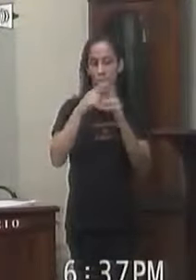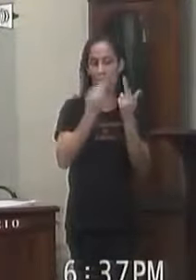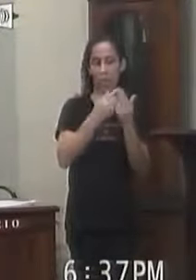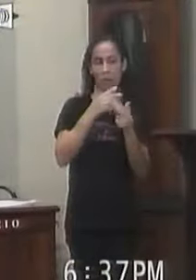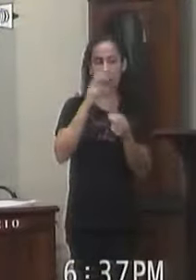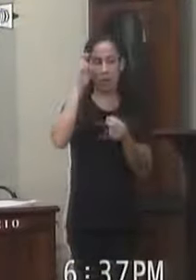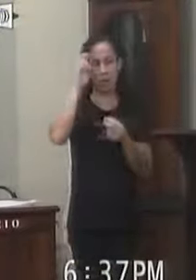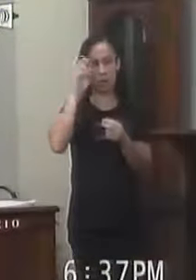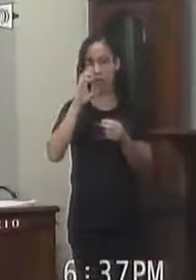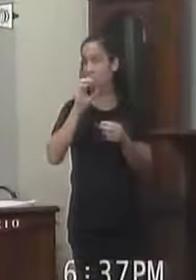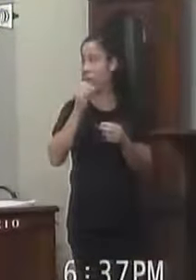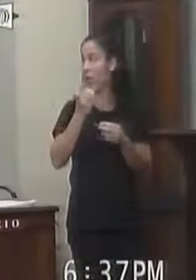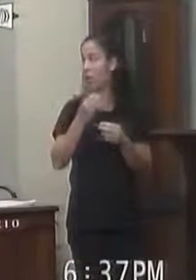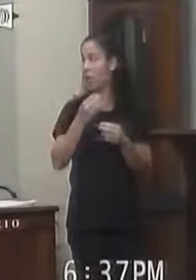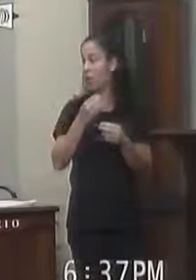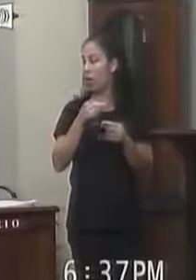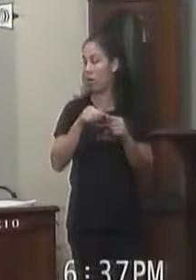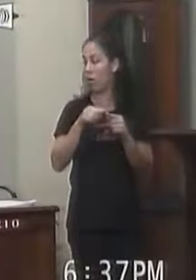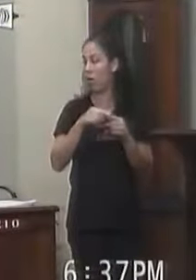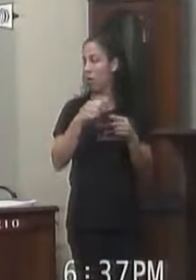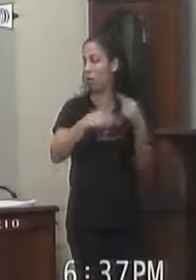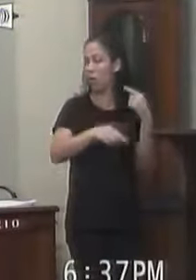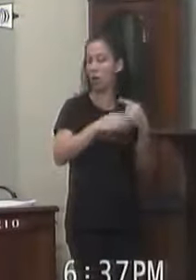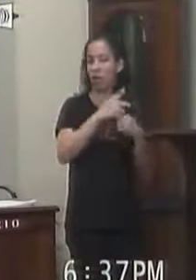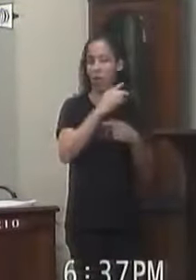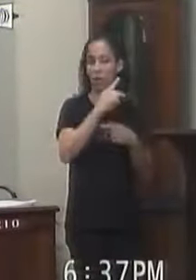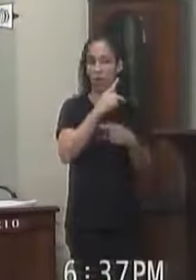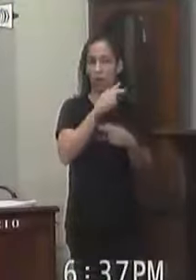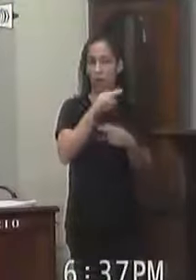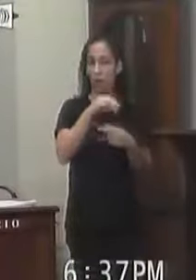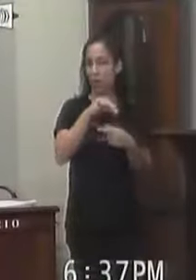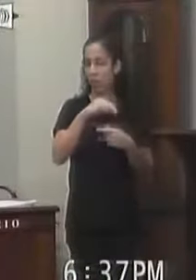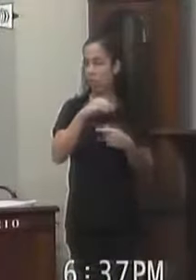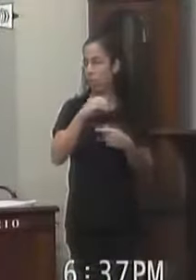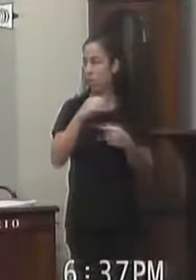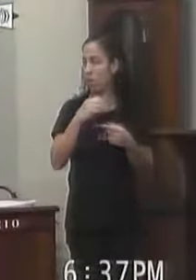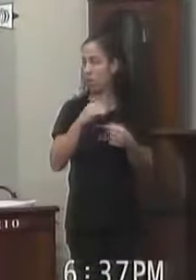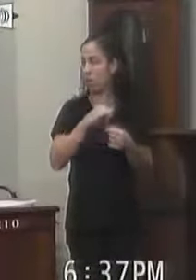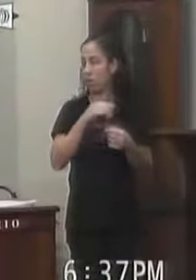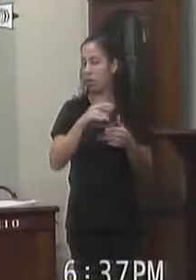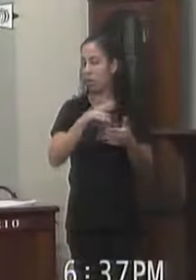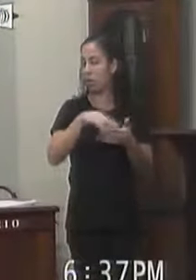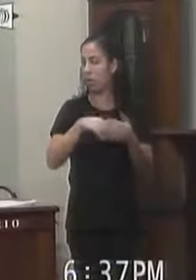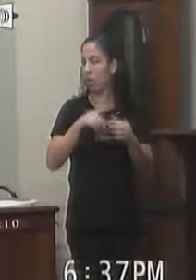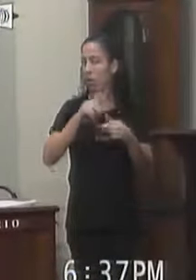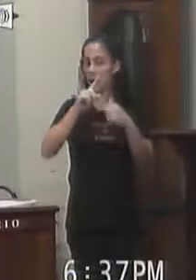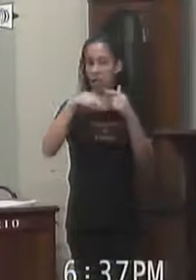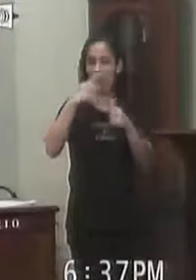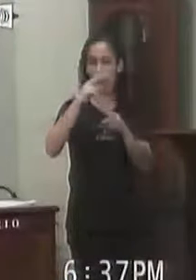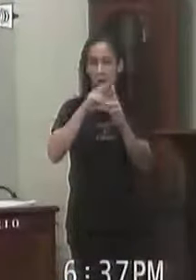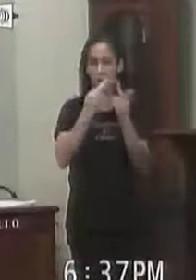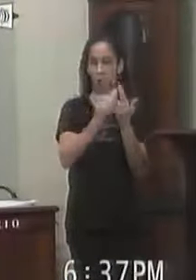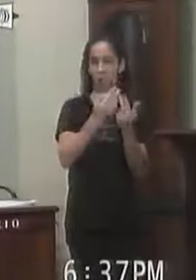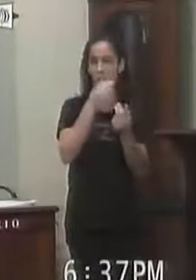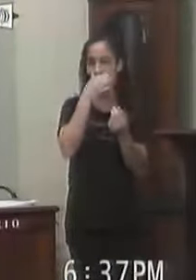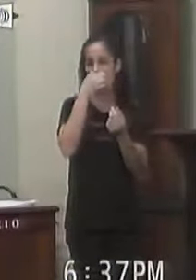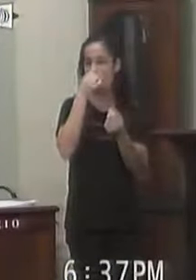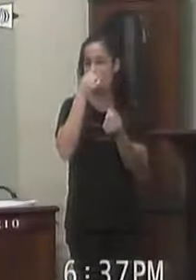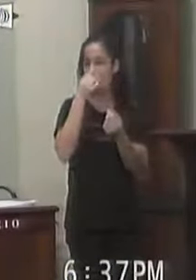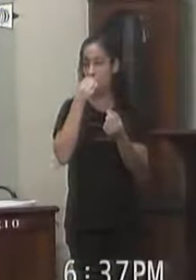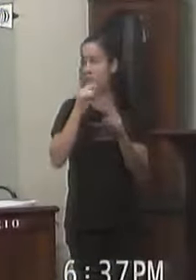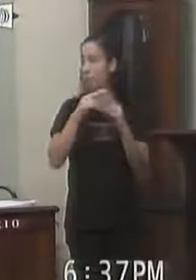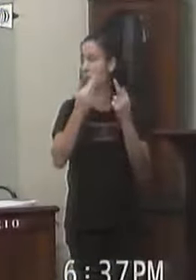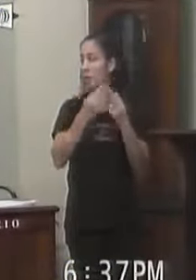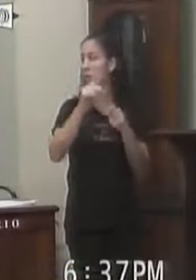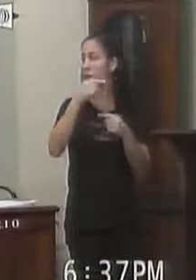O punindo Nem a ele Nem a outro vereador Quando esse requerimento Vai para a sessão subsequente De na